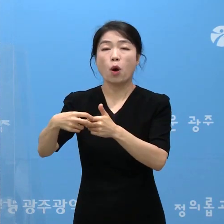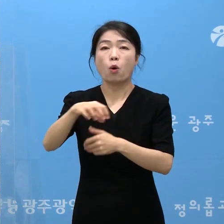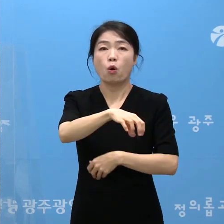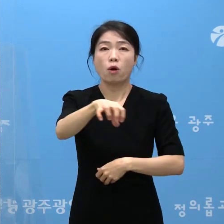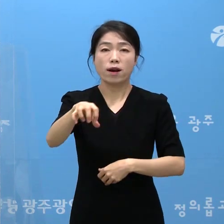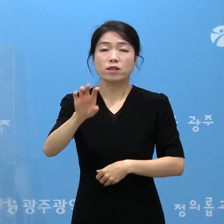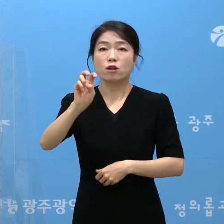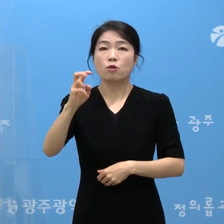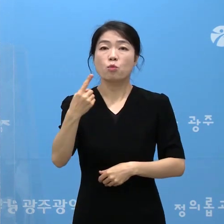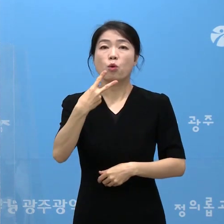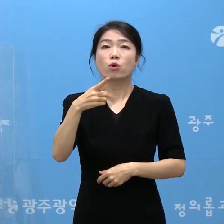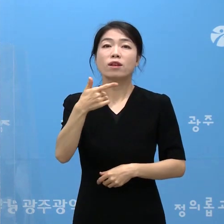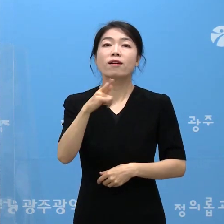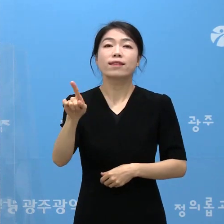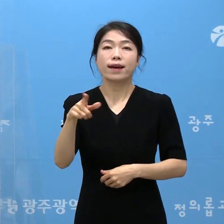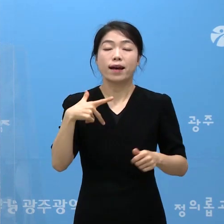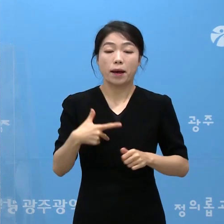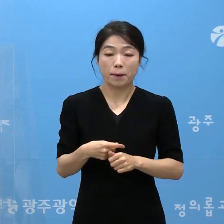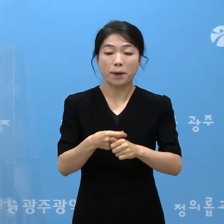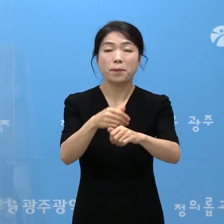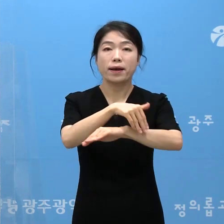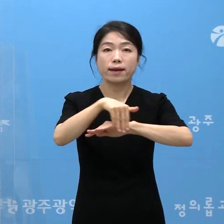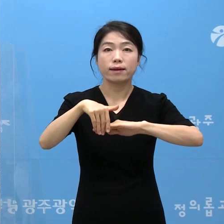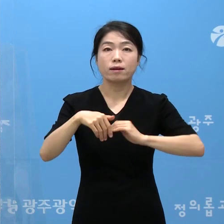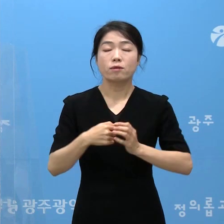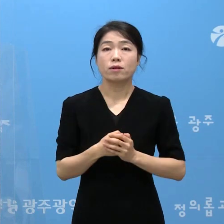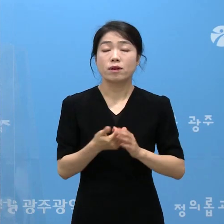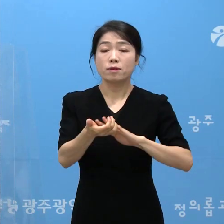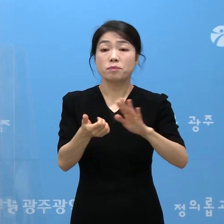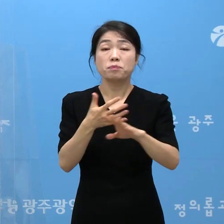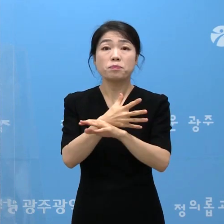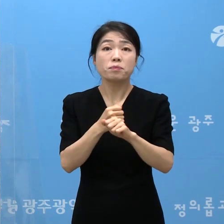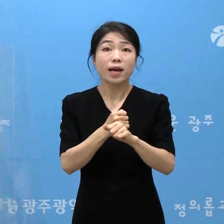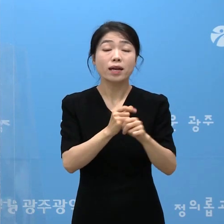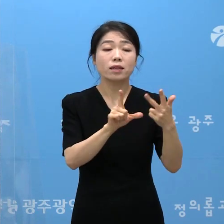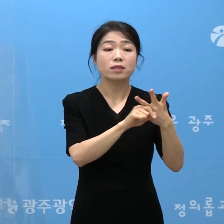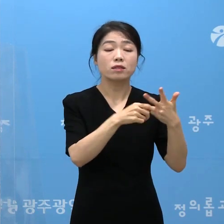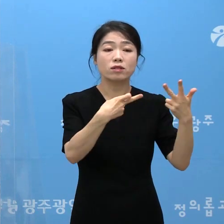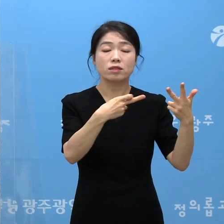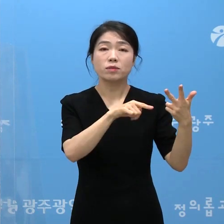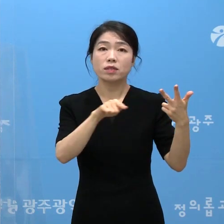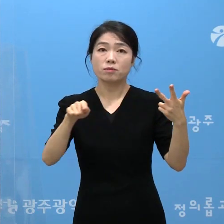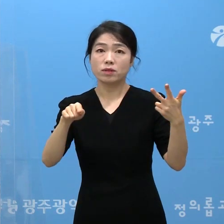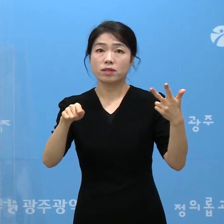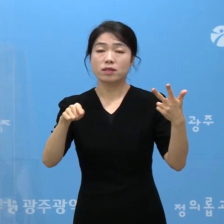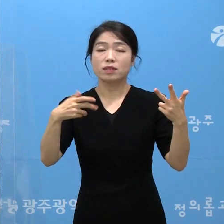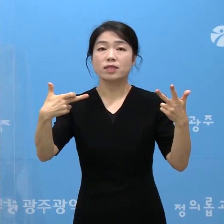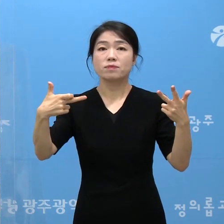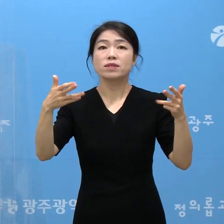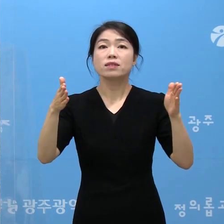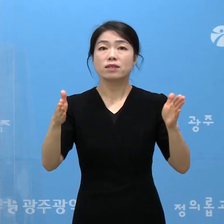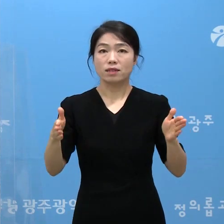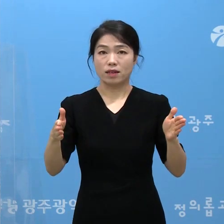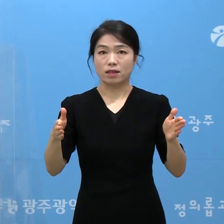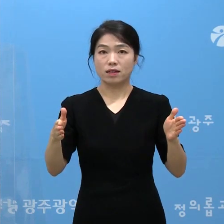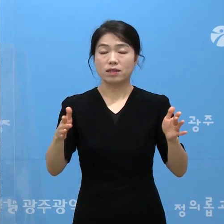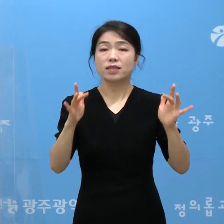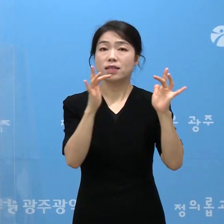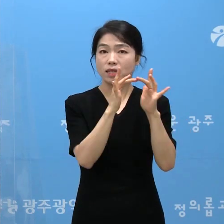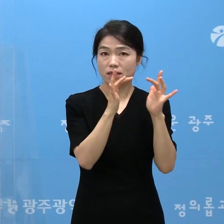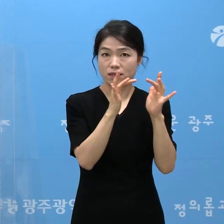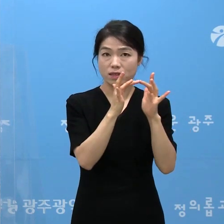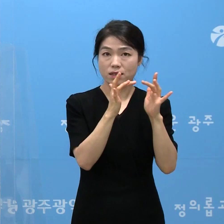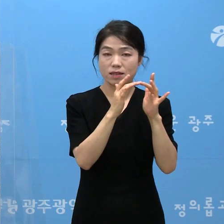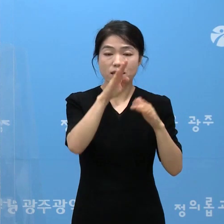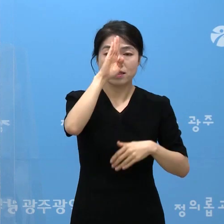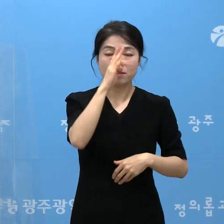모더나 백신으로 접종이 실시됩니다. 사전 예약은 7월 12일부터 7월 17일까지 인터넷